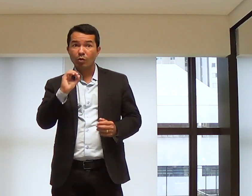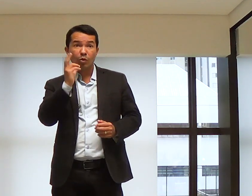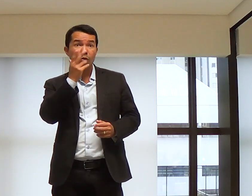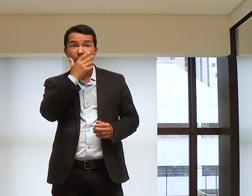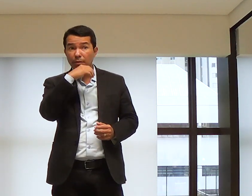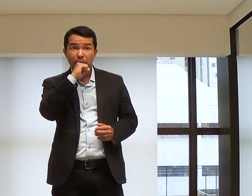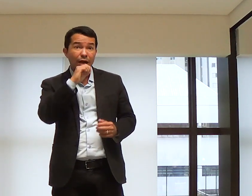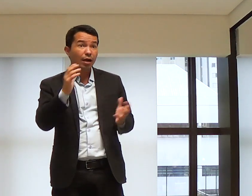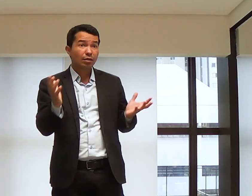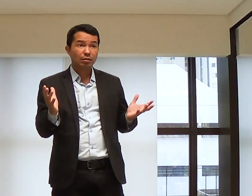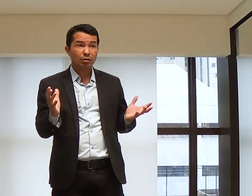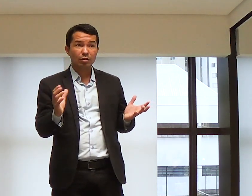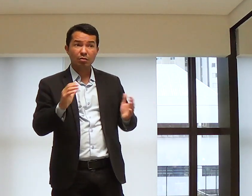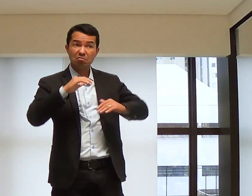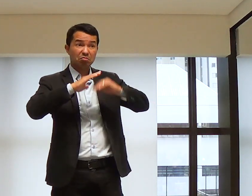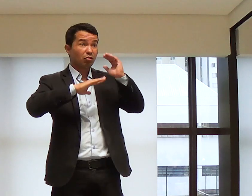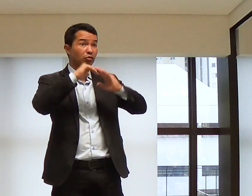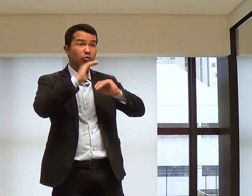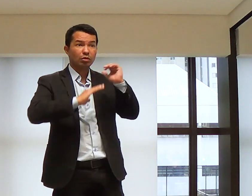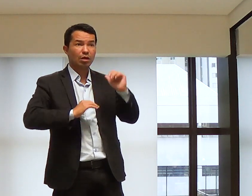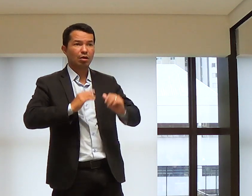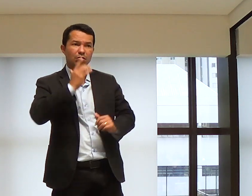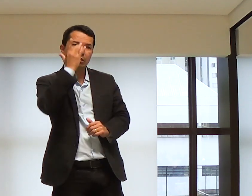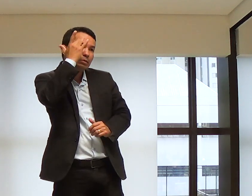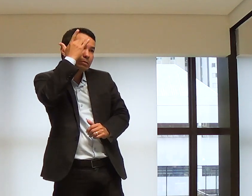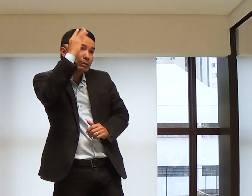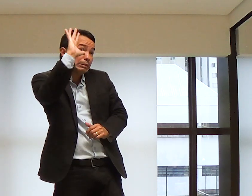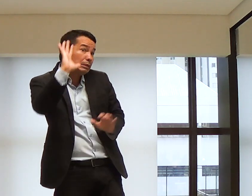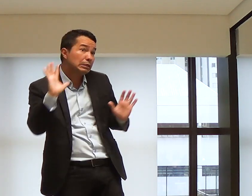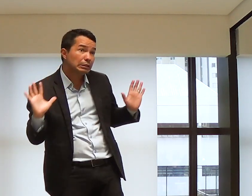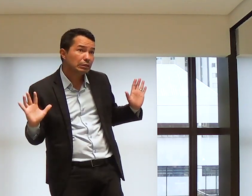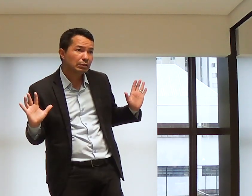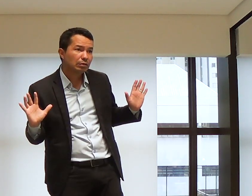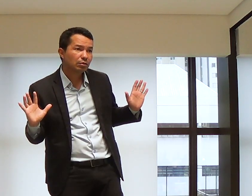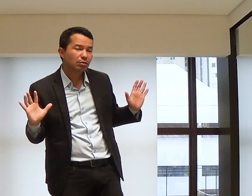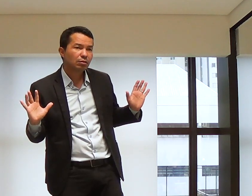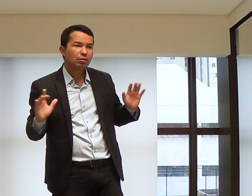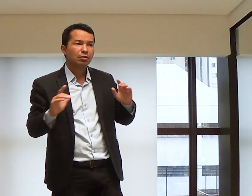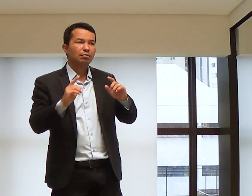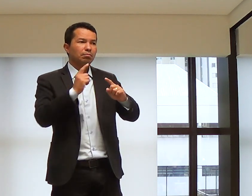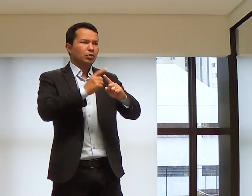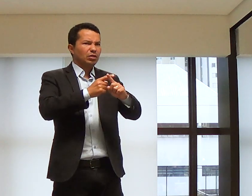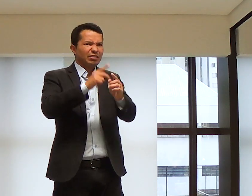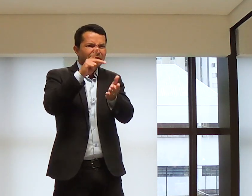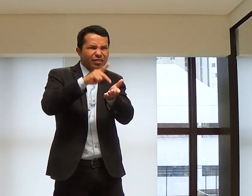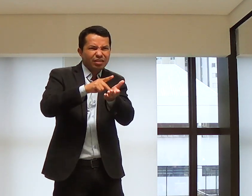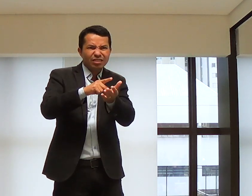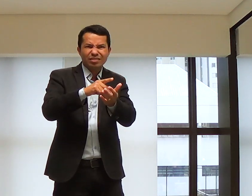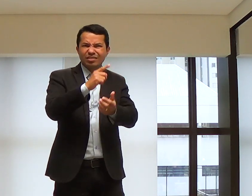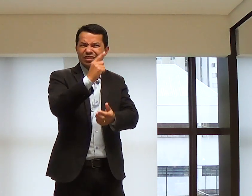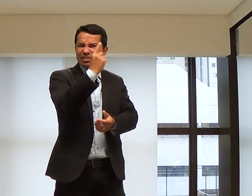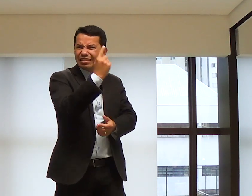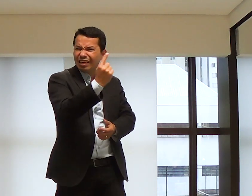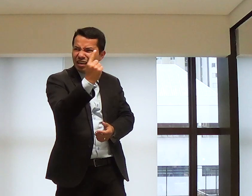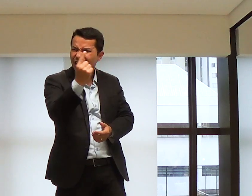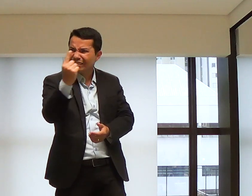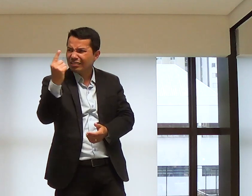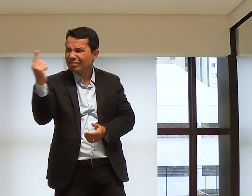mãe, ou pai, um profissional, não sei o que é, eu não sei. Mas, a verdade